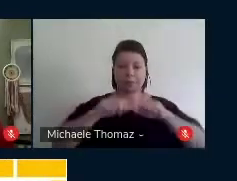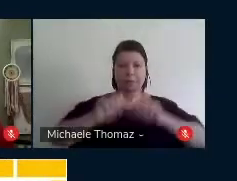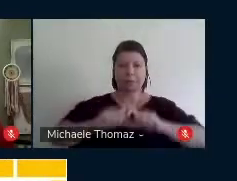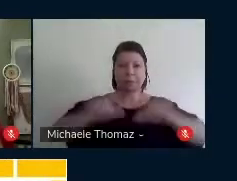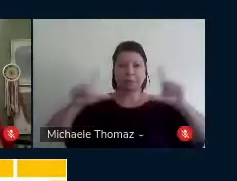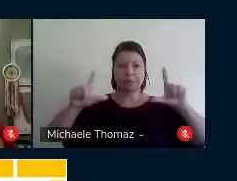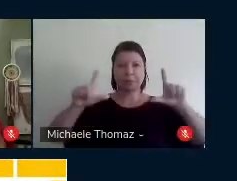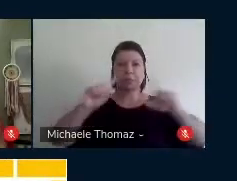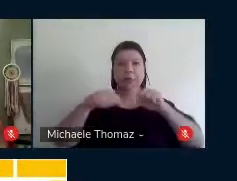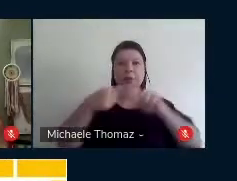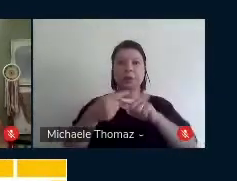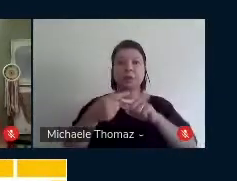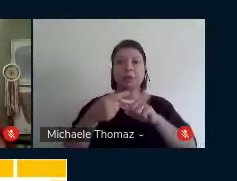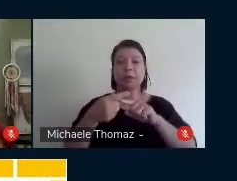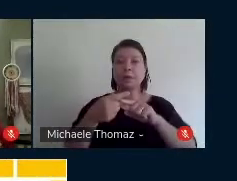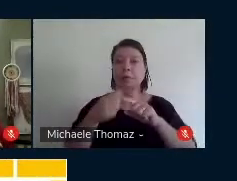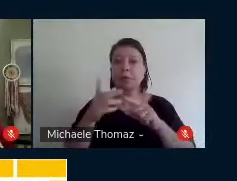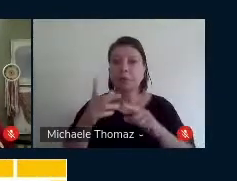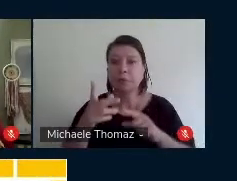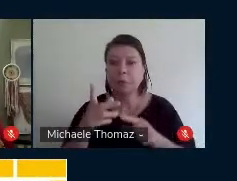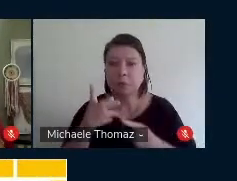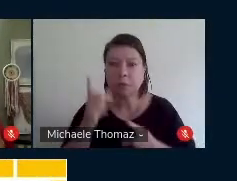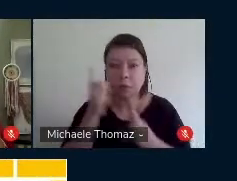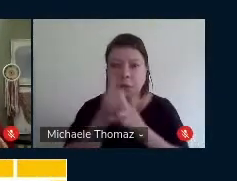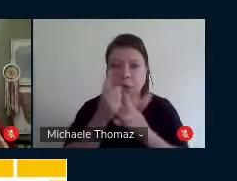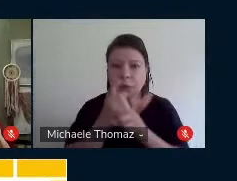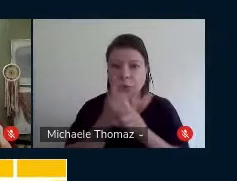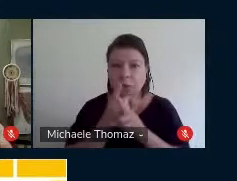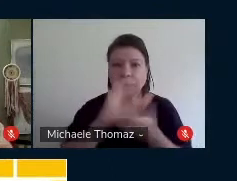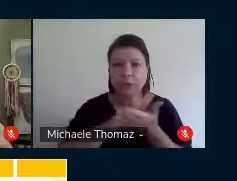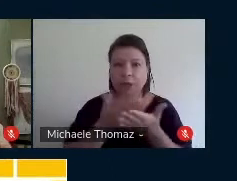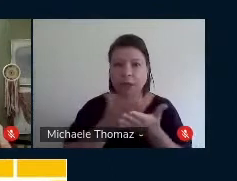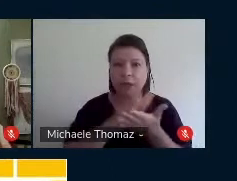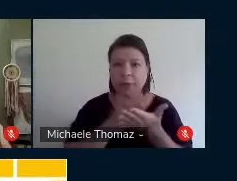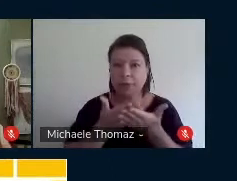A Carol localizou? O intérprete?